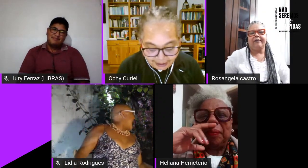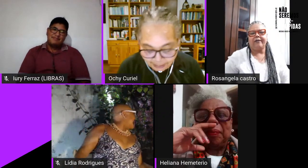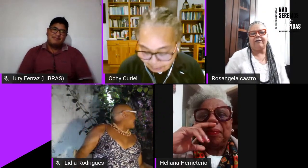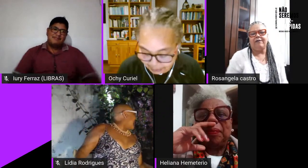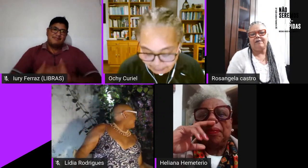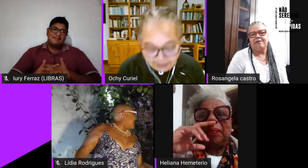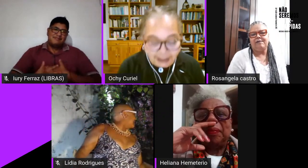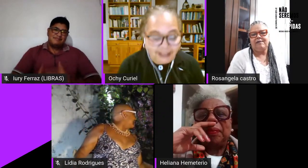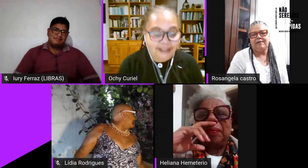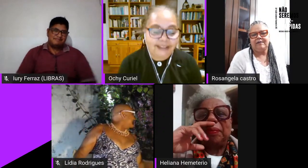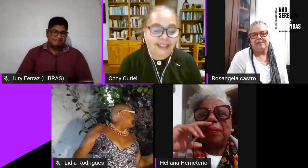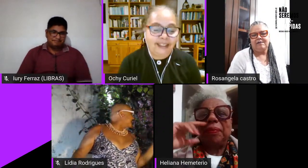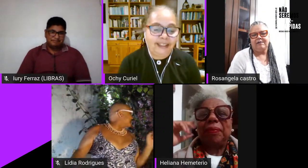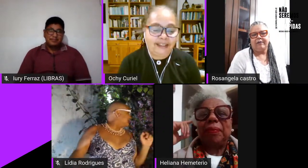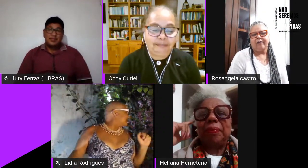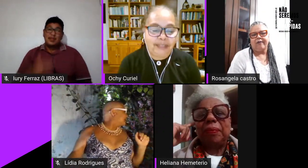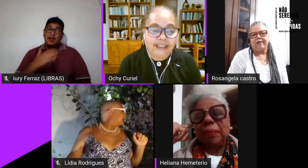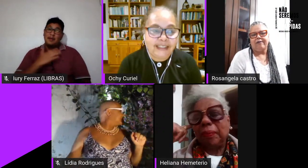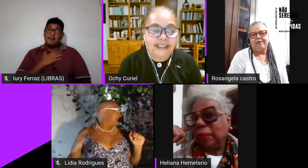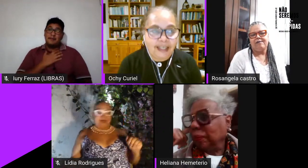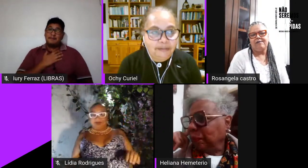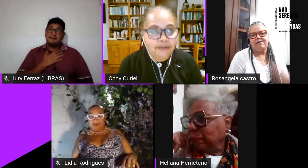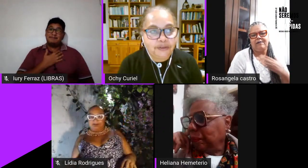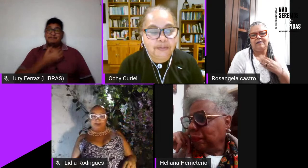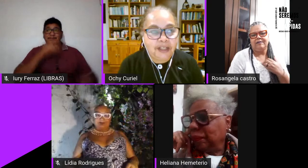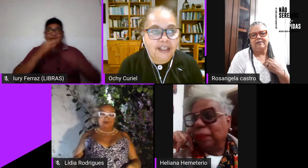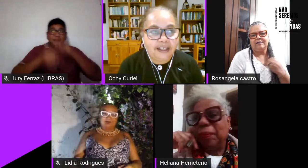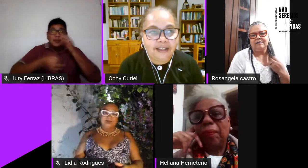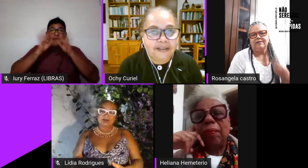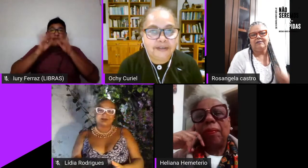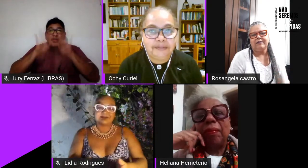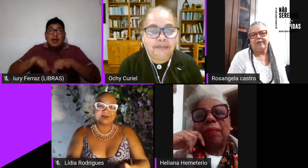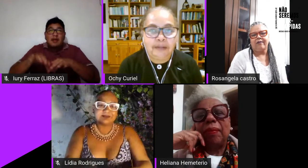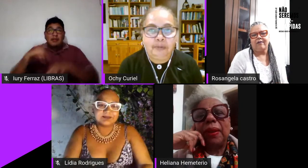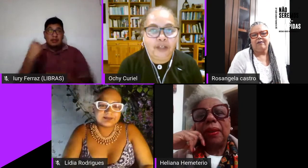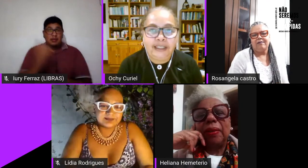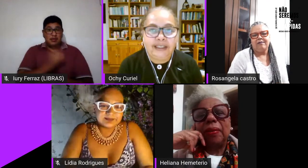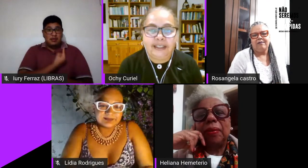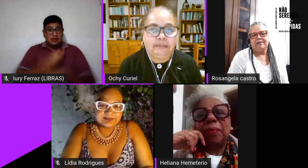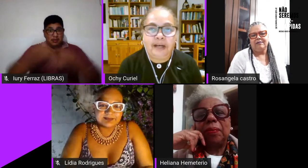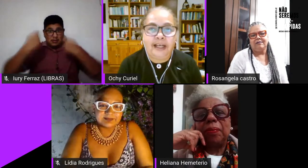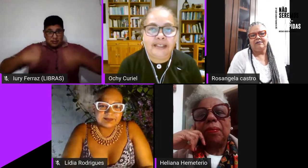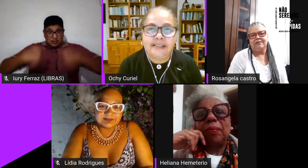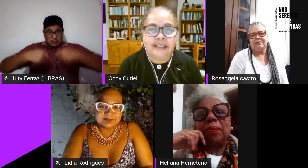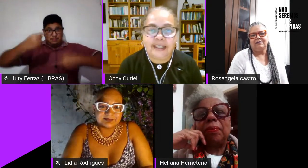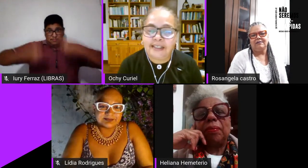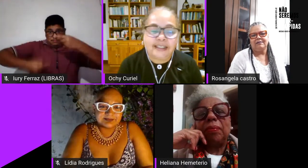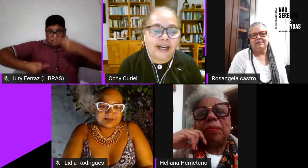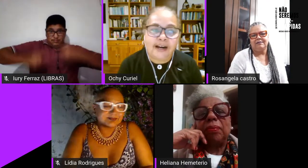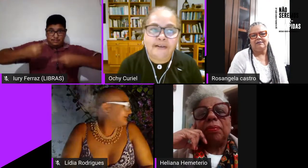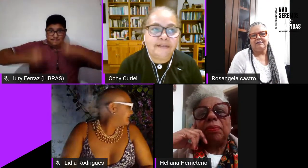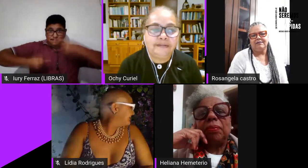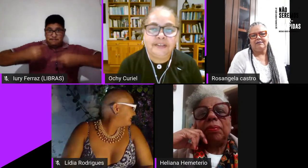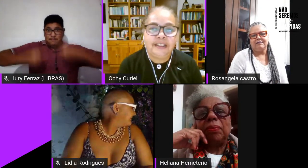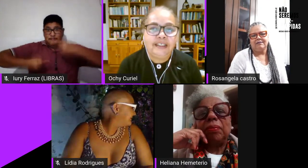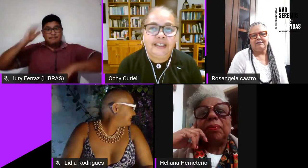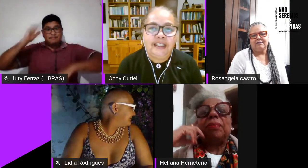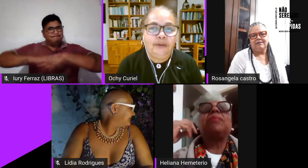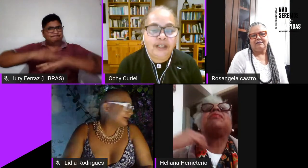considerações finais que precisamos uma uma política mais radical